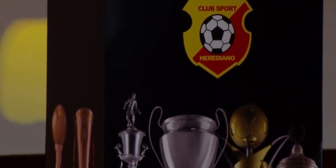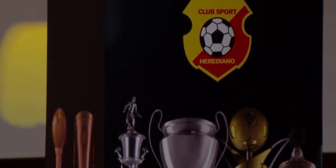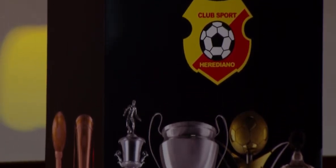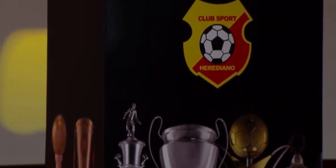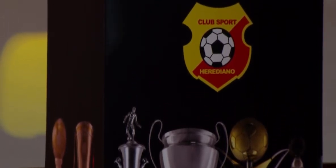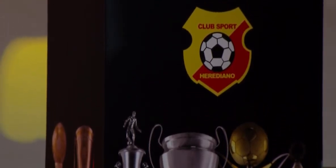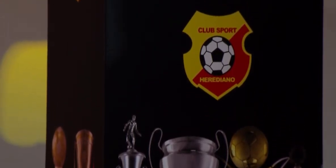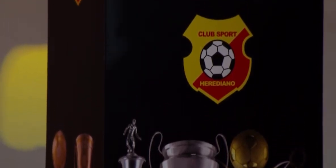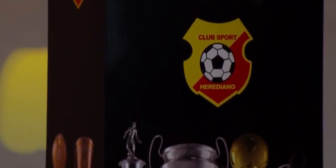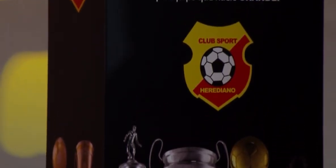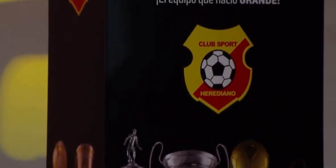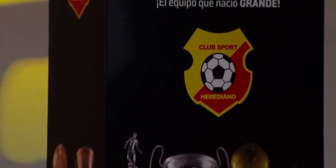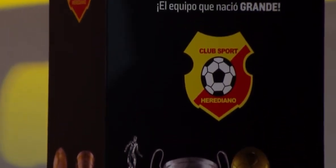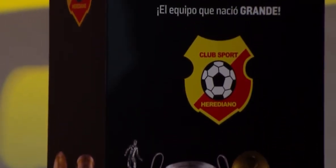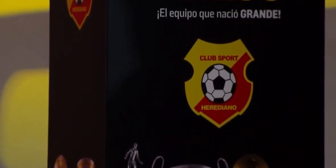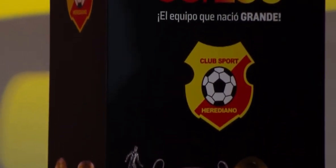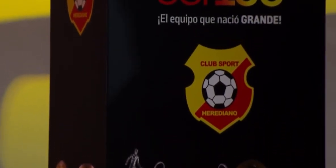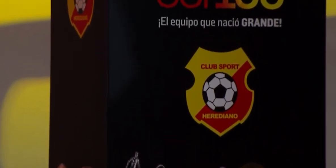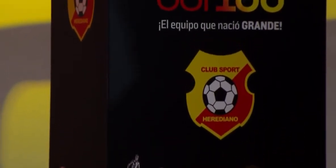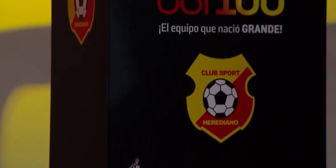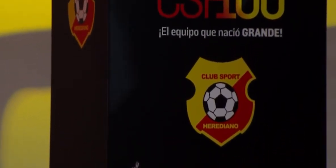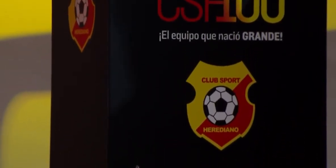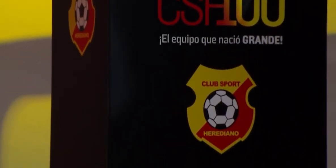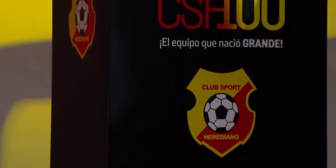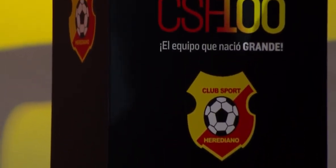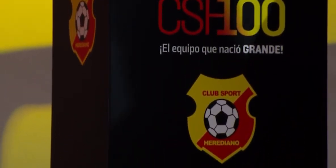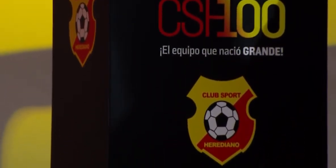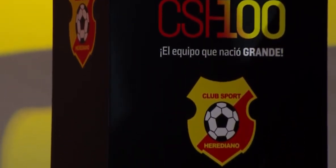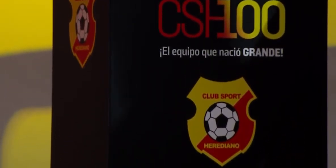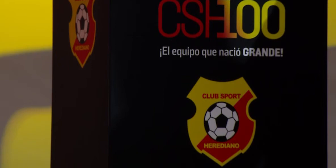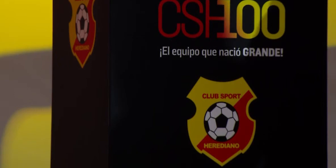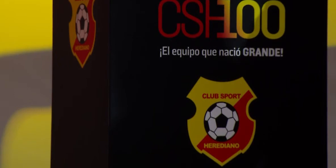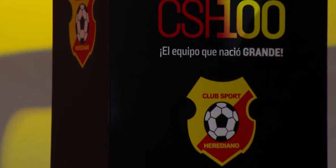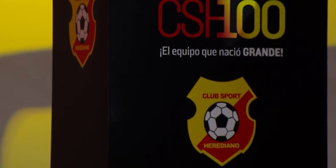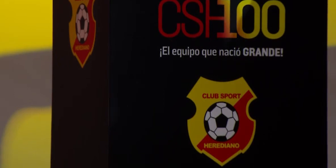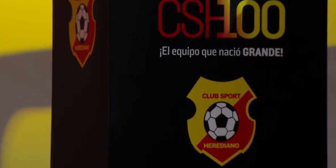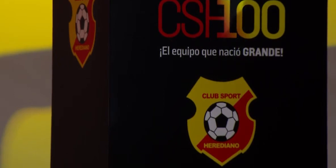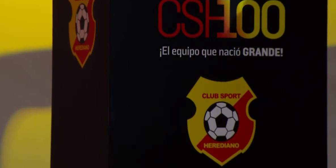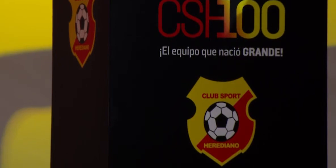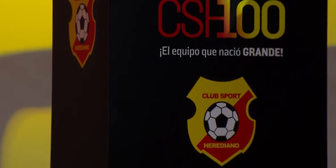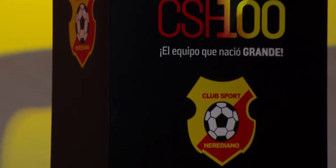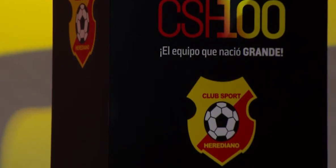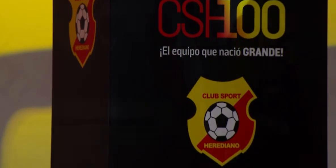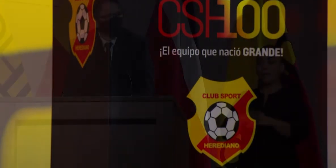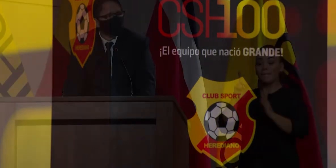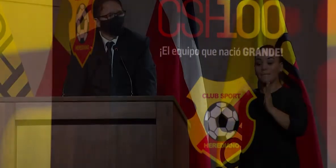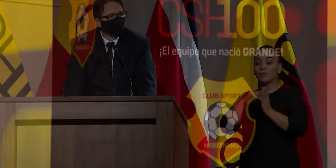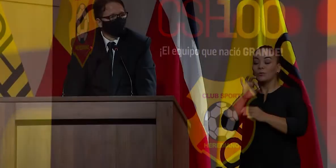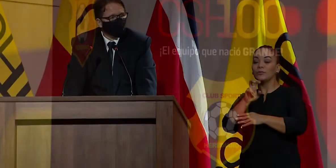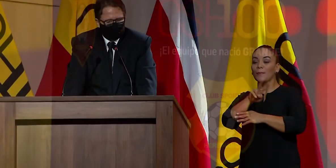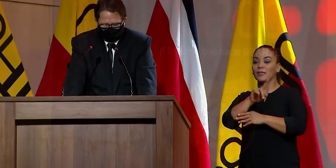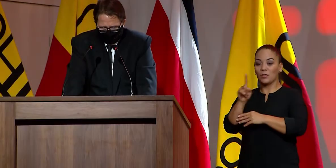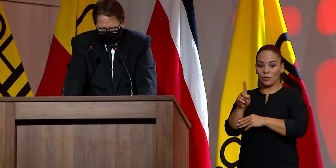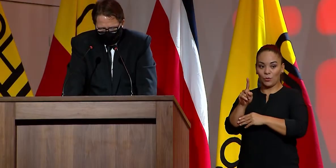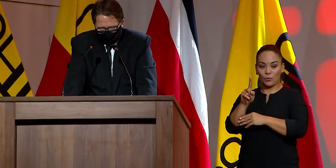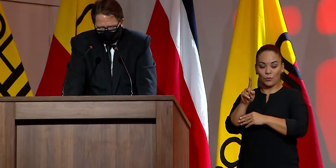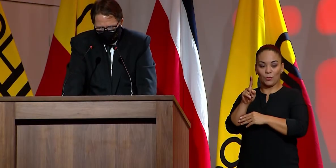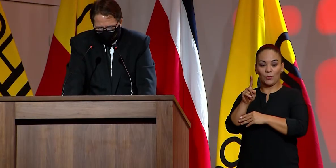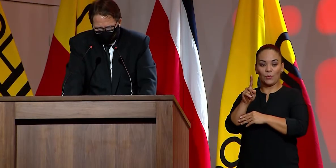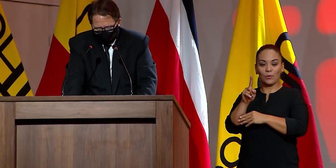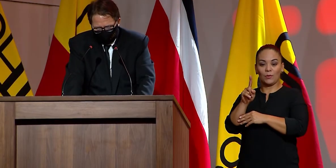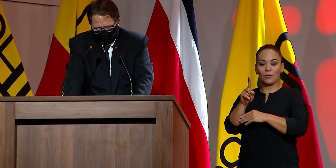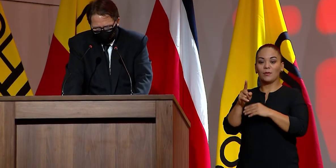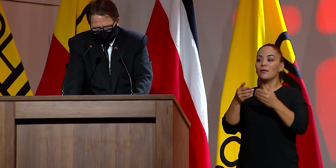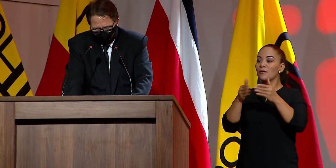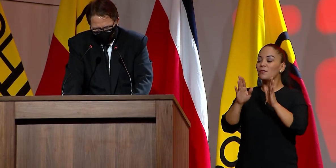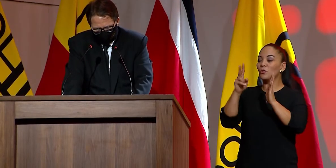cosecha de campeonatos nacionales para completar un total de 28 cetros de la División de Honor entre 1921 y